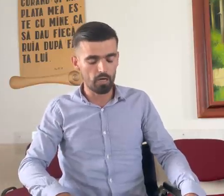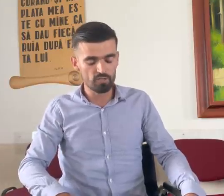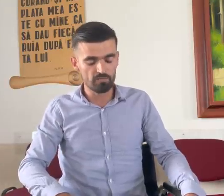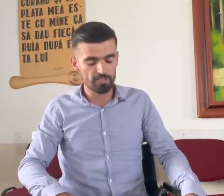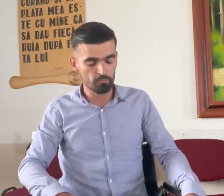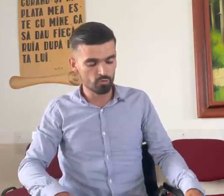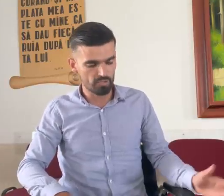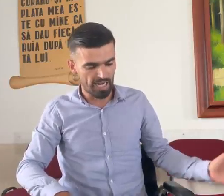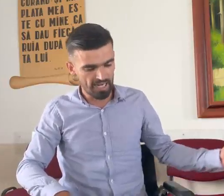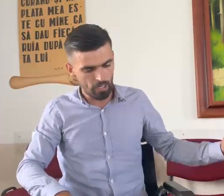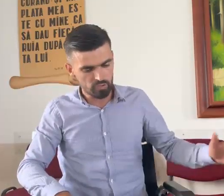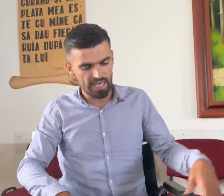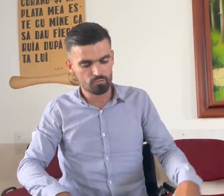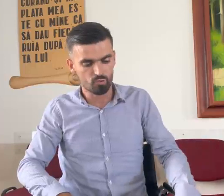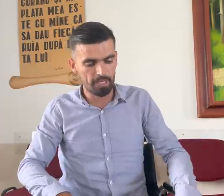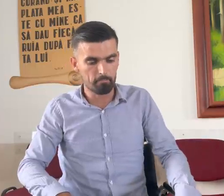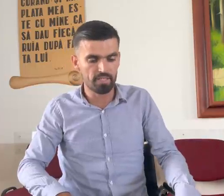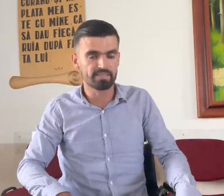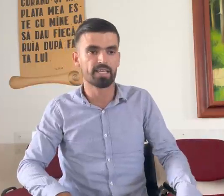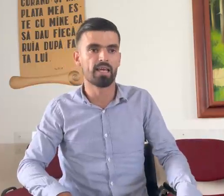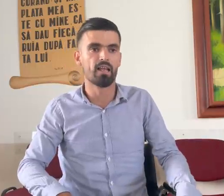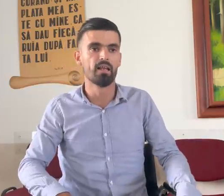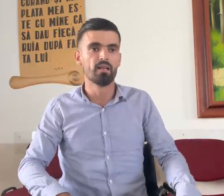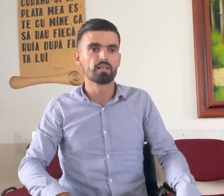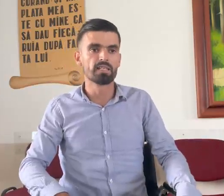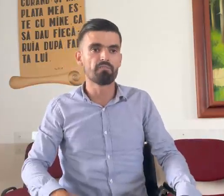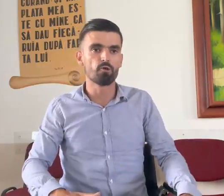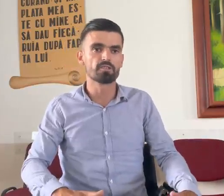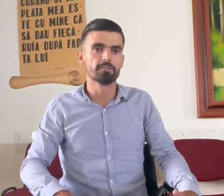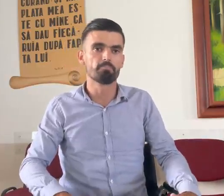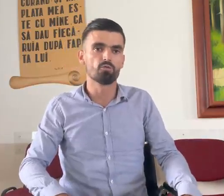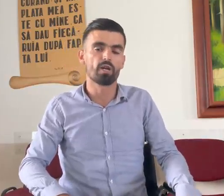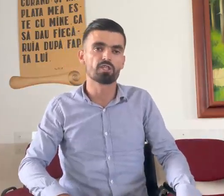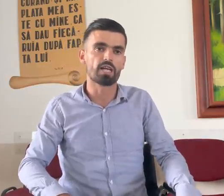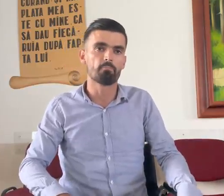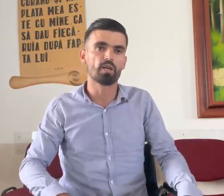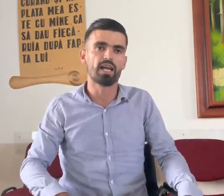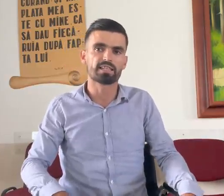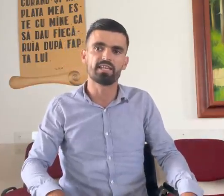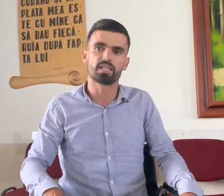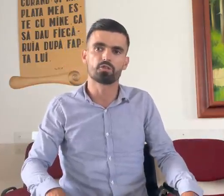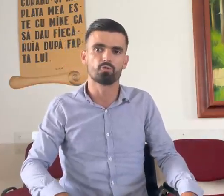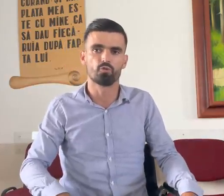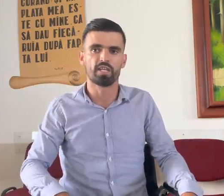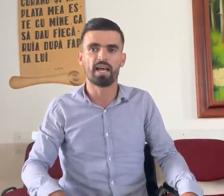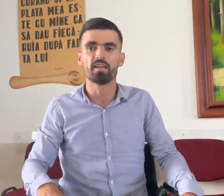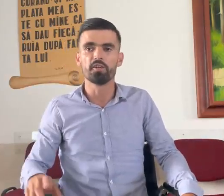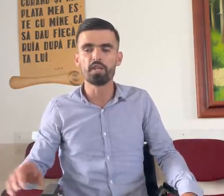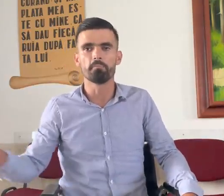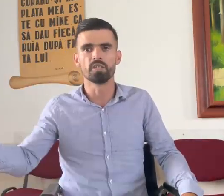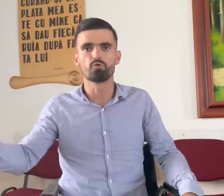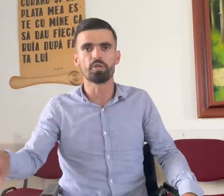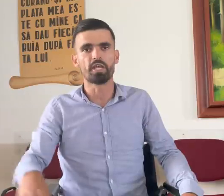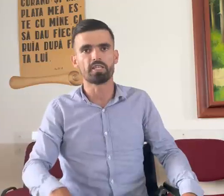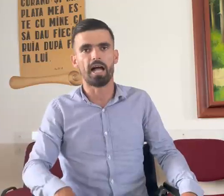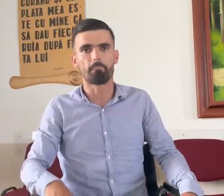Vreau să vă spun, caii au tras un lemn peste el când a fost în pădure și a murit la 31 de ani. Am nemântuit, a